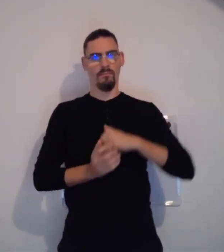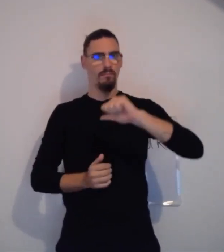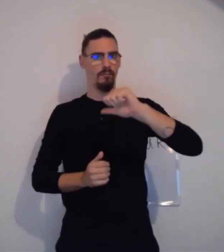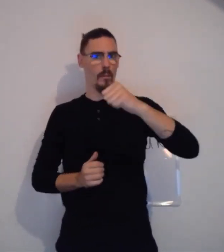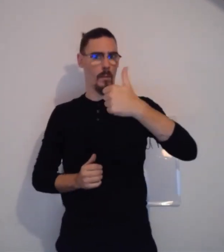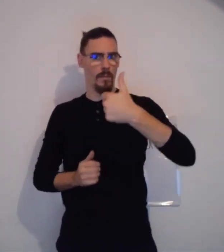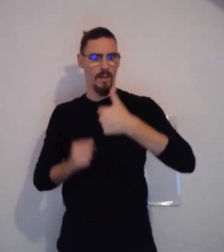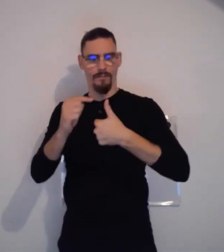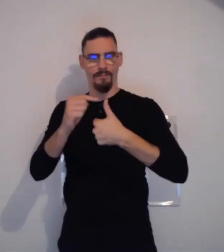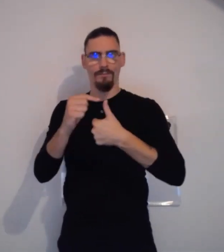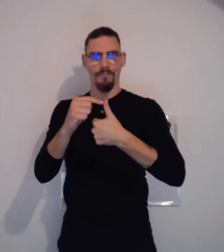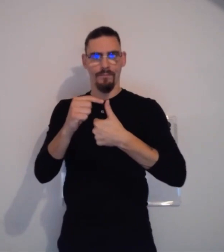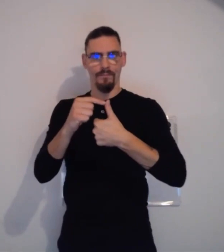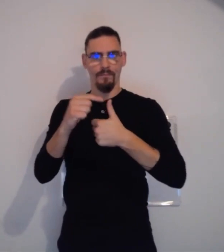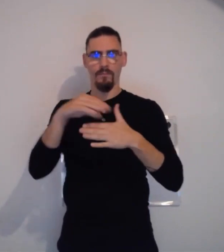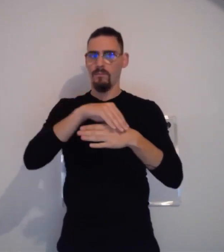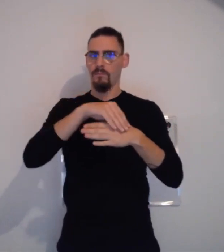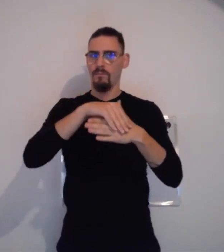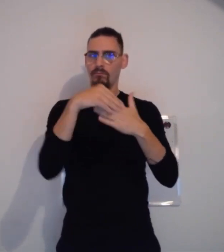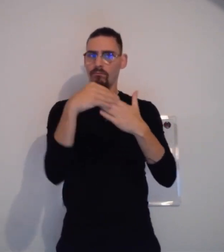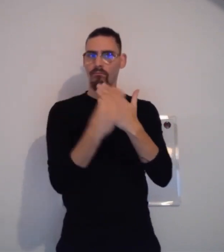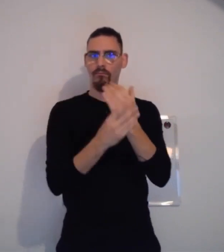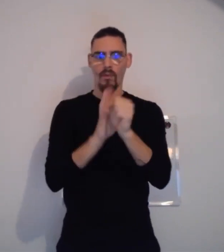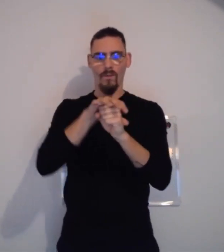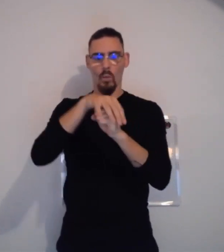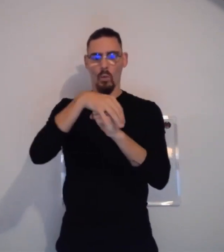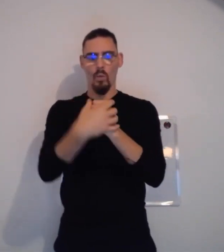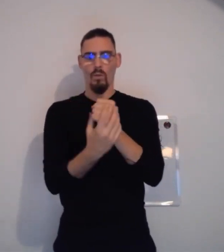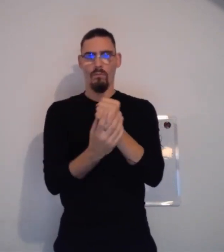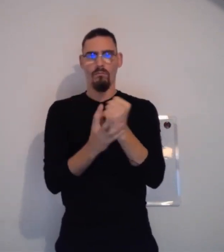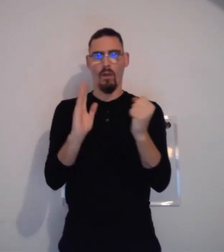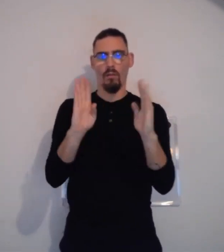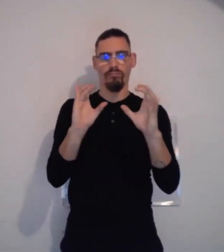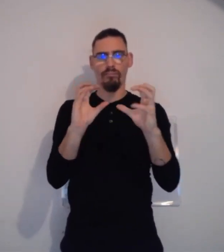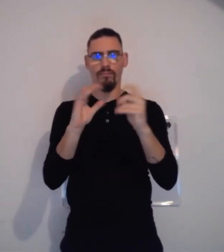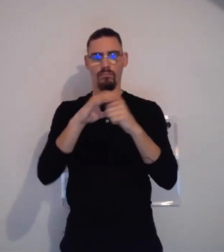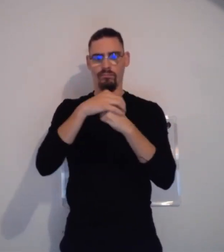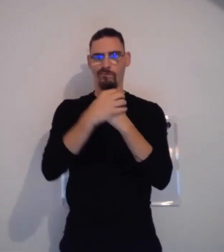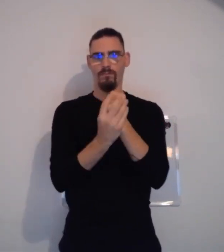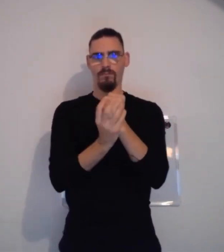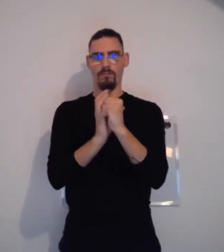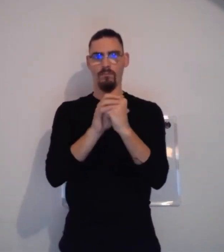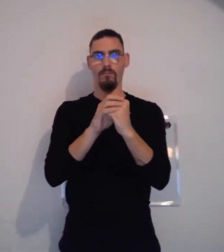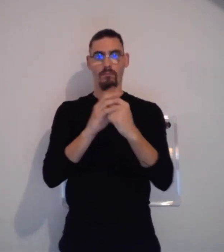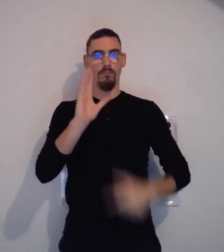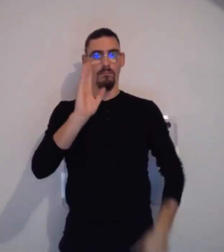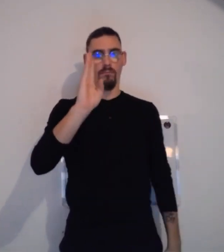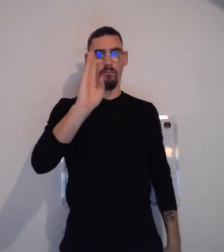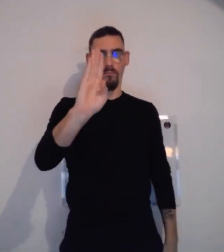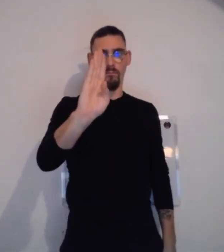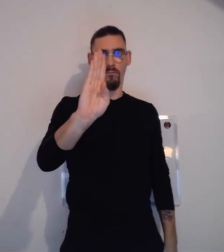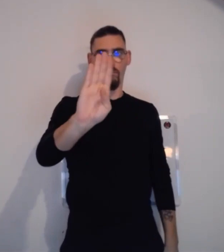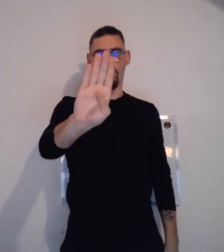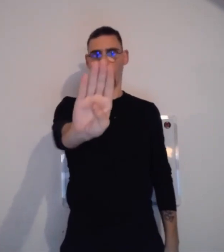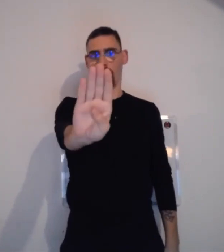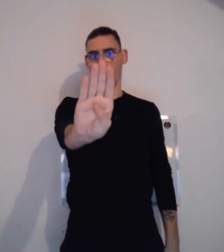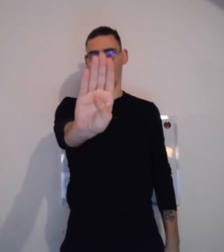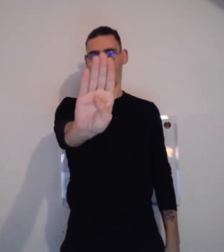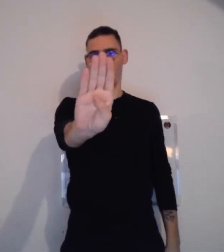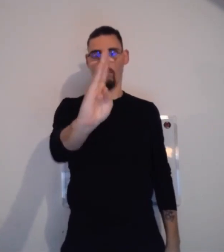paramètres. Dans la langue des signes, tout d'abord, nous avons la forme de la main qu'on appelle « configuration ». C'est comment on place